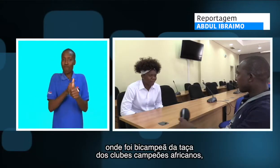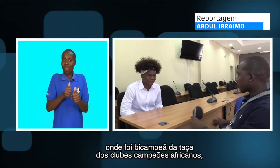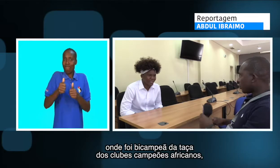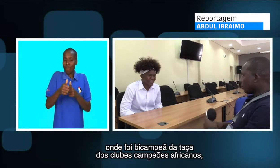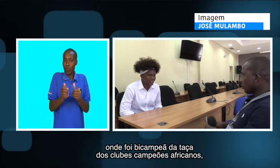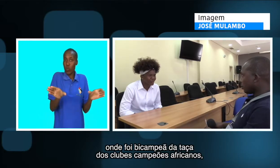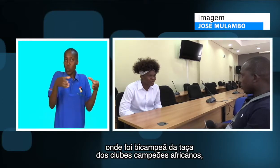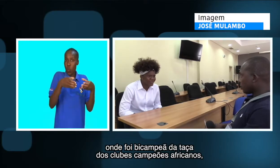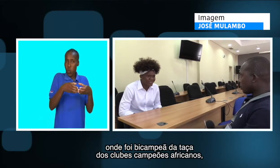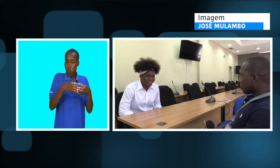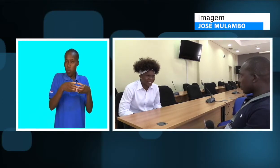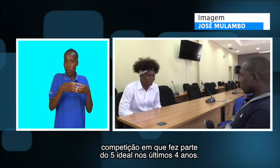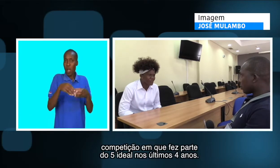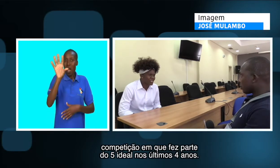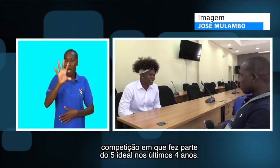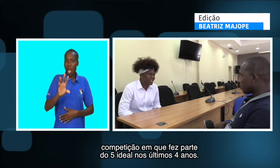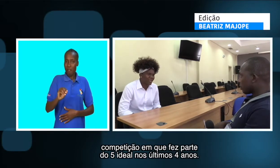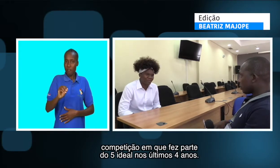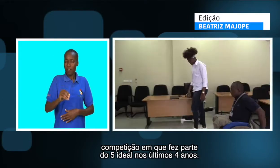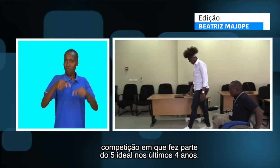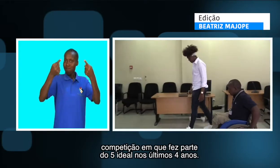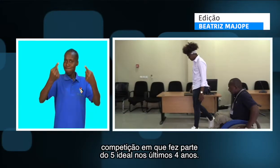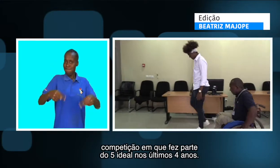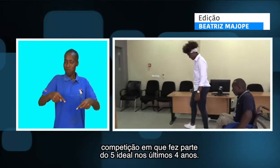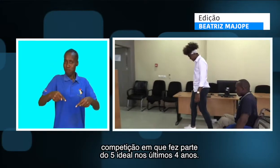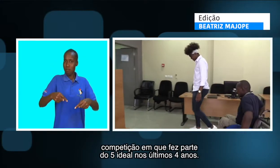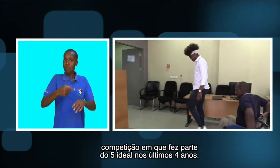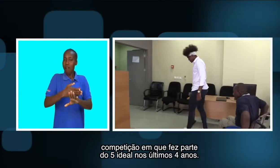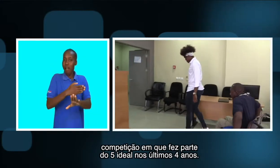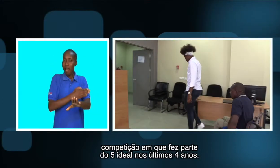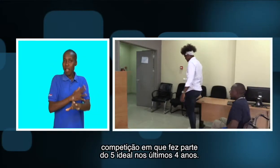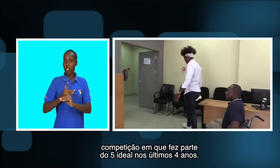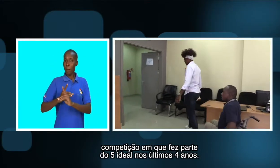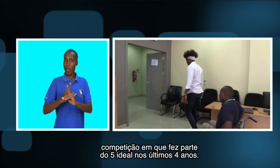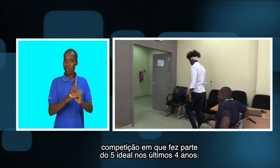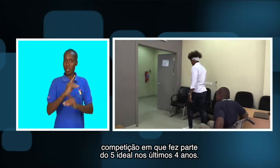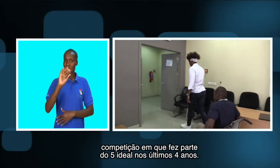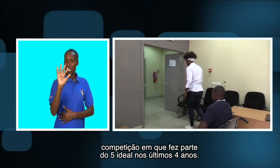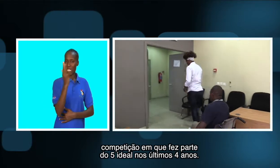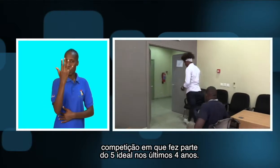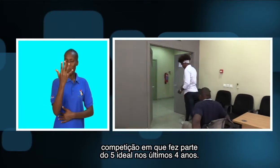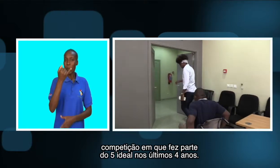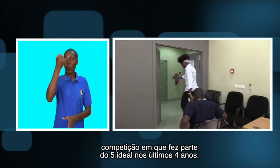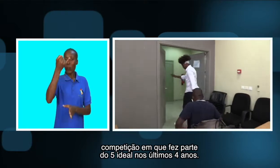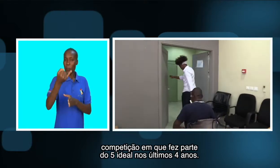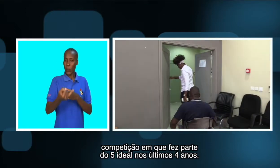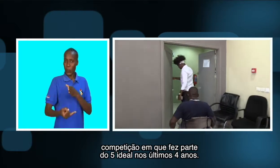clubes campeões africanos, competição na qual fez parte do 5 ideal nos últimos 4